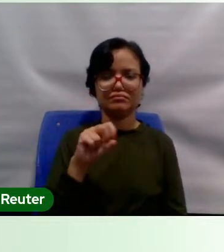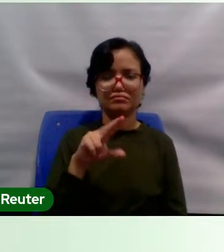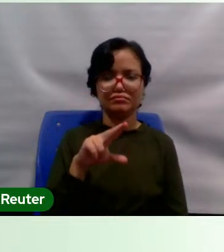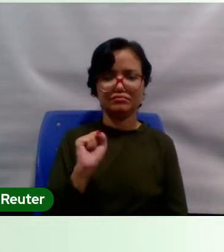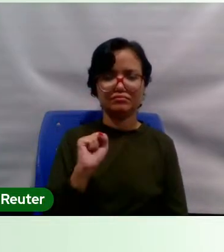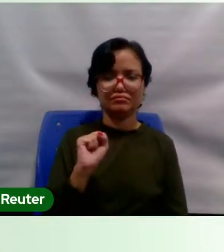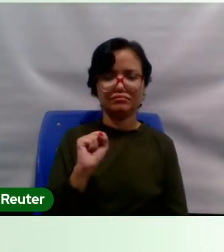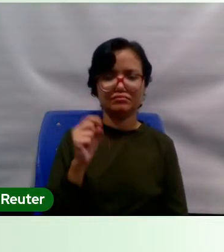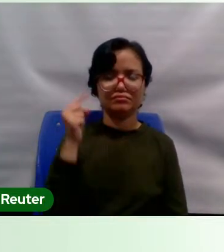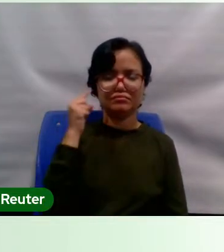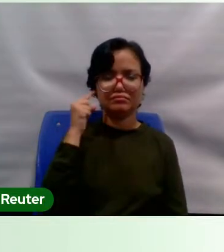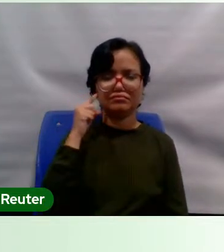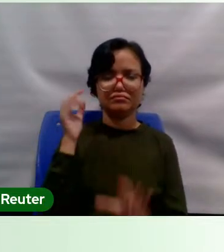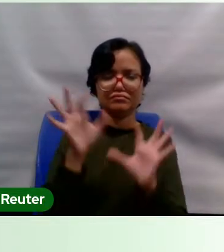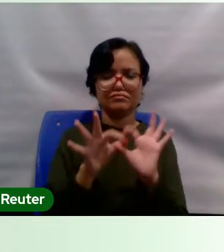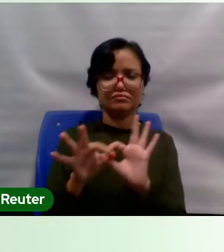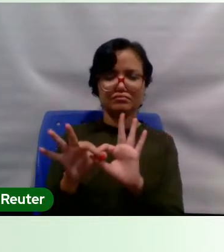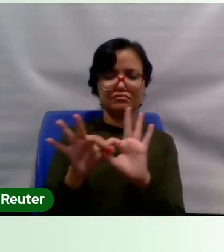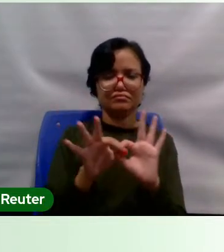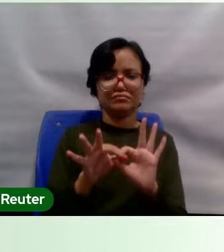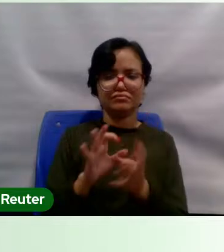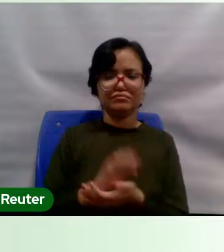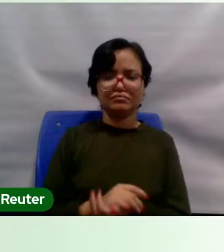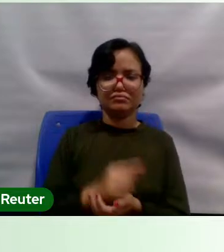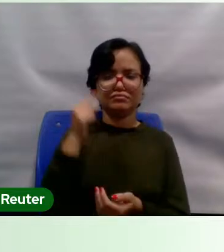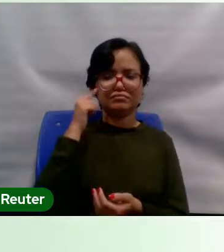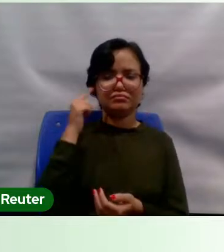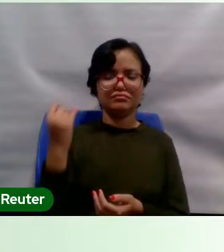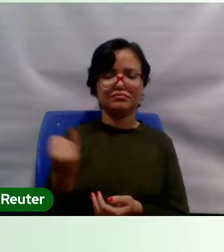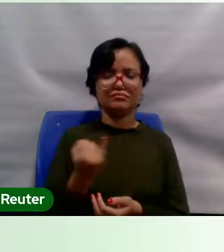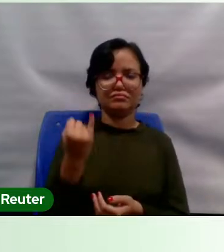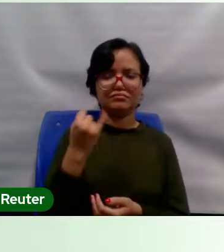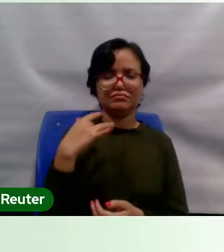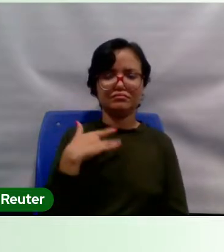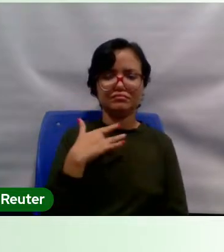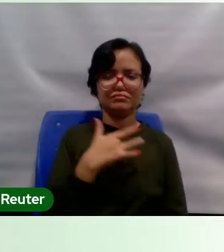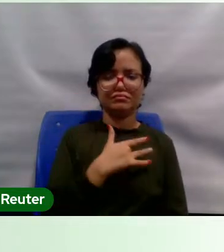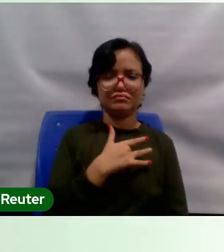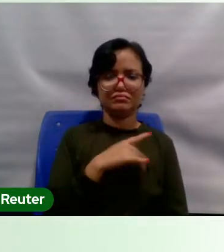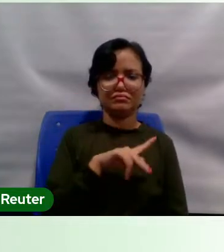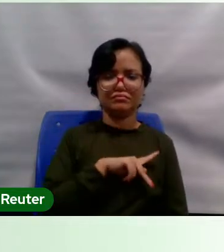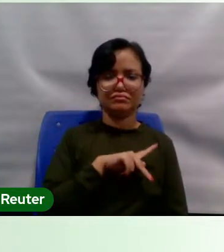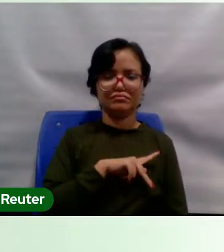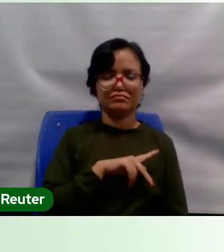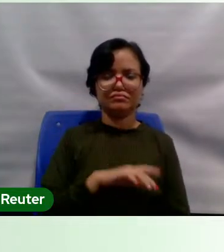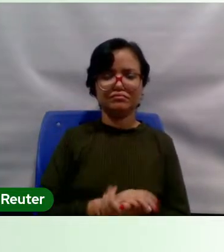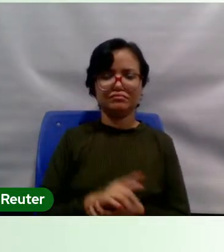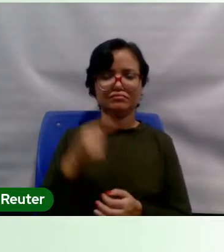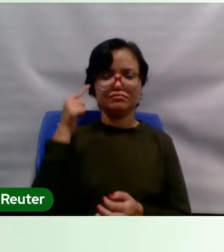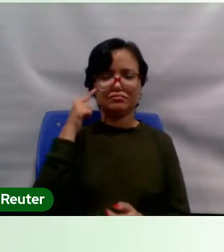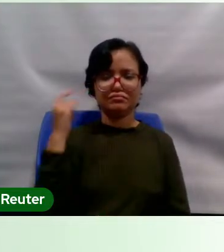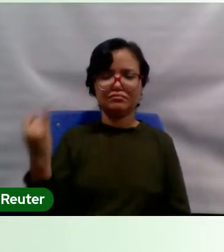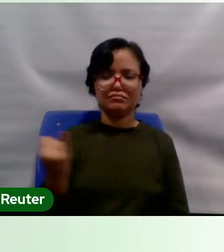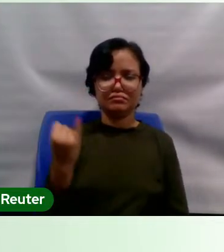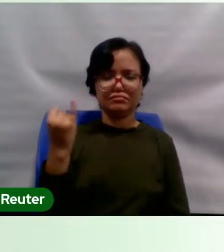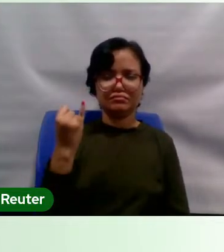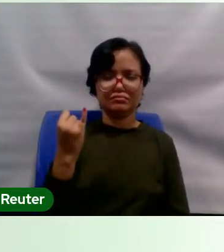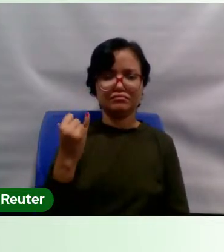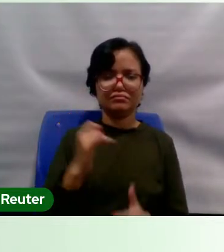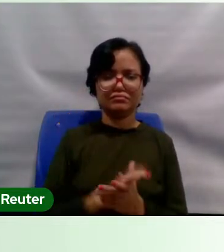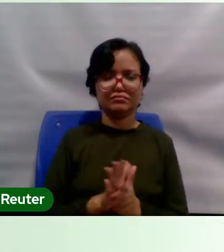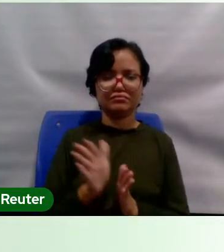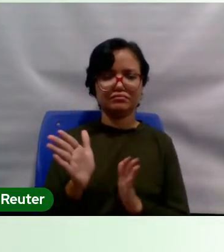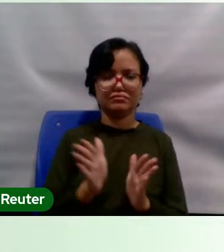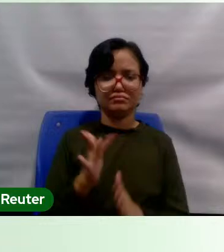essa rede, que pensaram a importância da saúde pública, que pensaram a importância do atesto a essa saúde